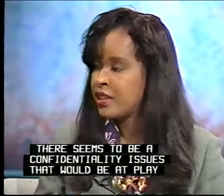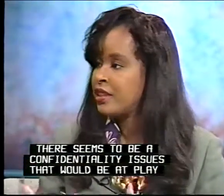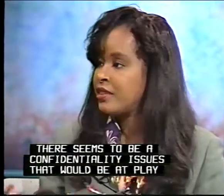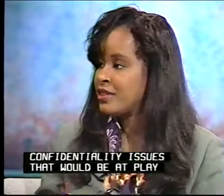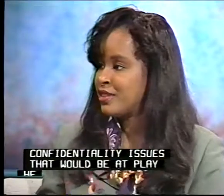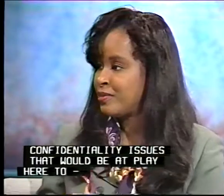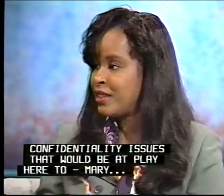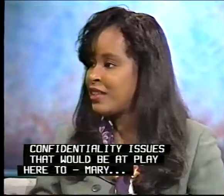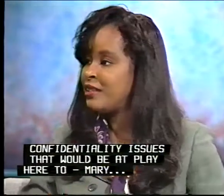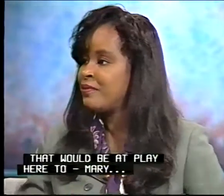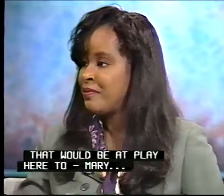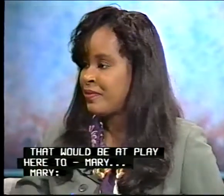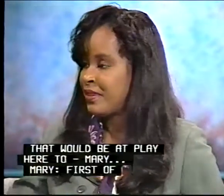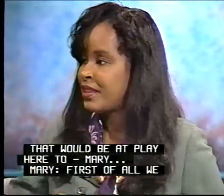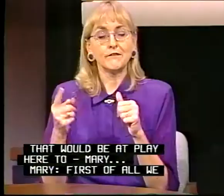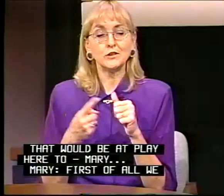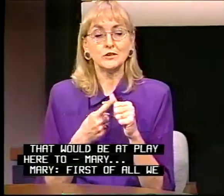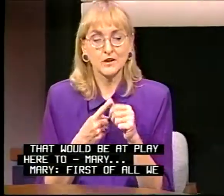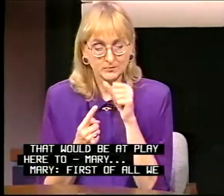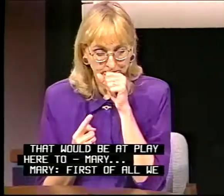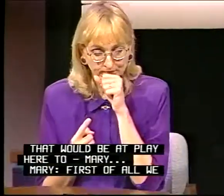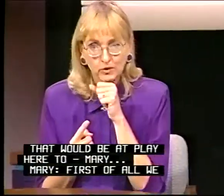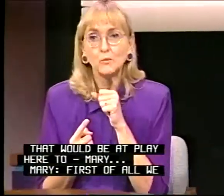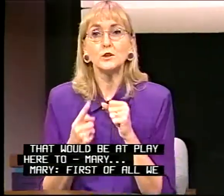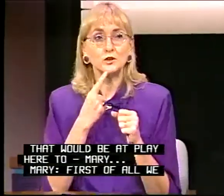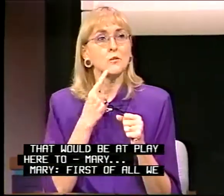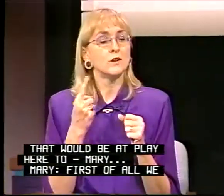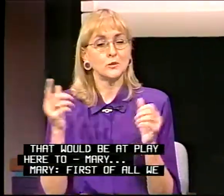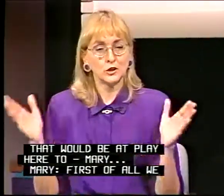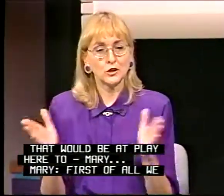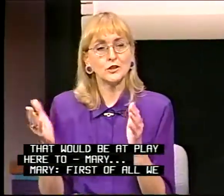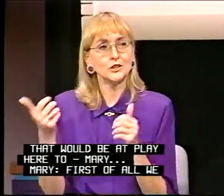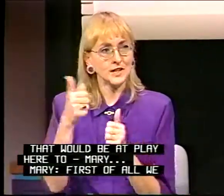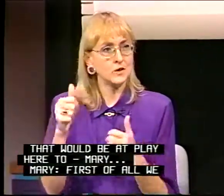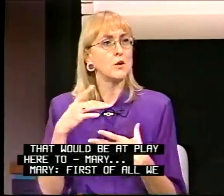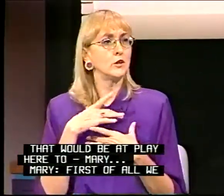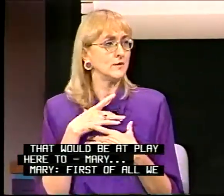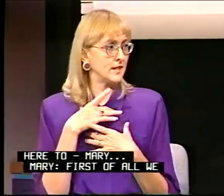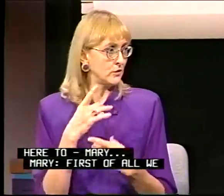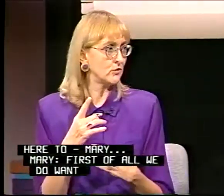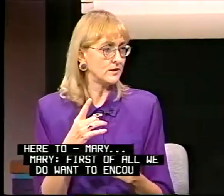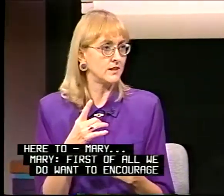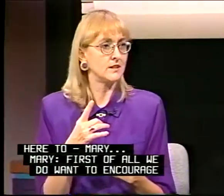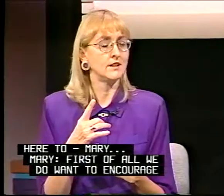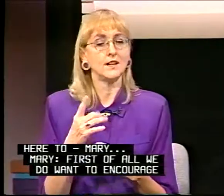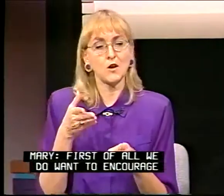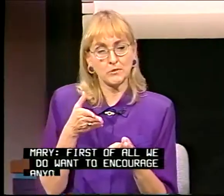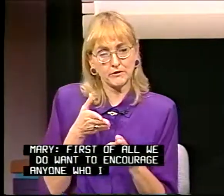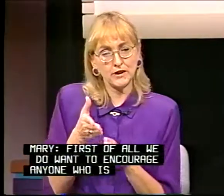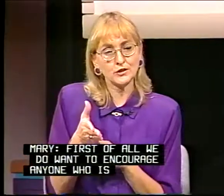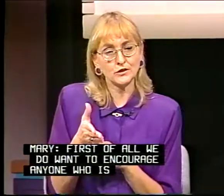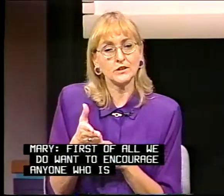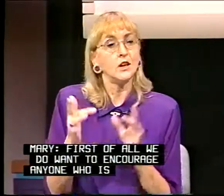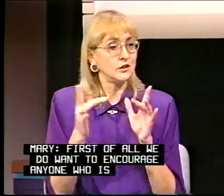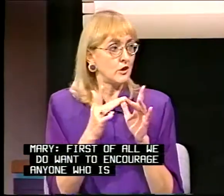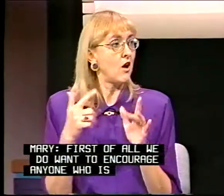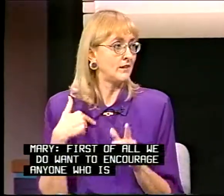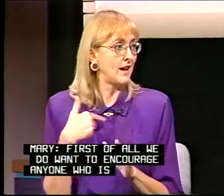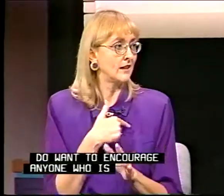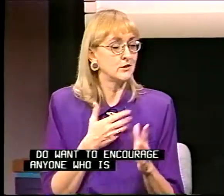here too. And Mary? First of all, we do want to encourage anyone who's interested in our profession to contact us